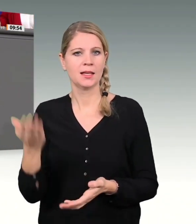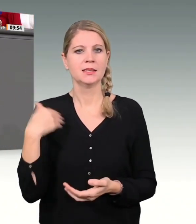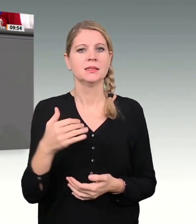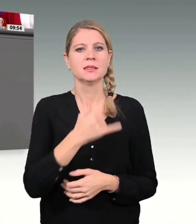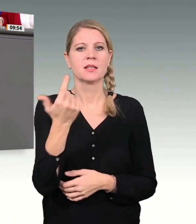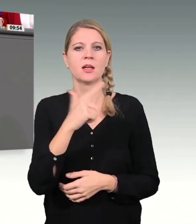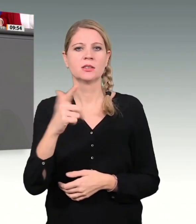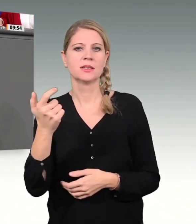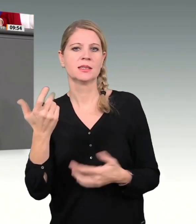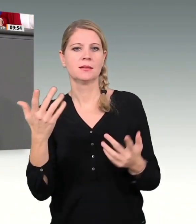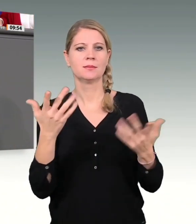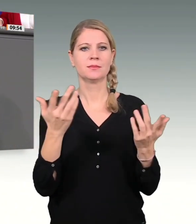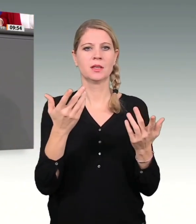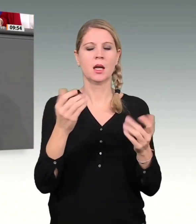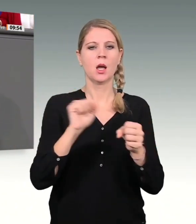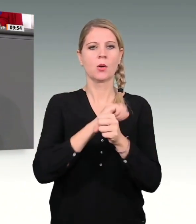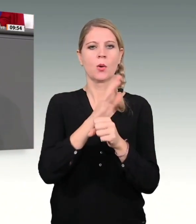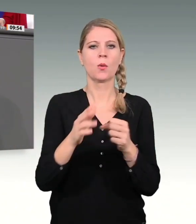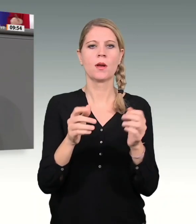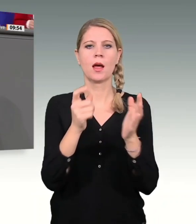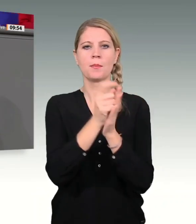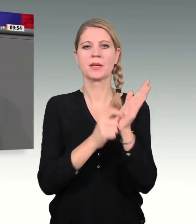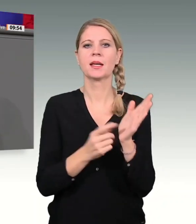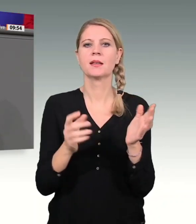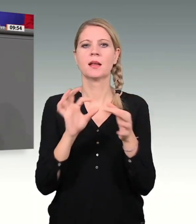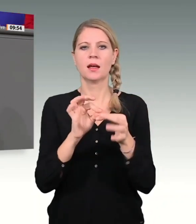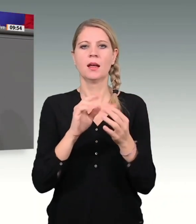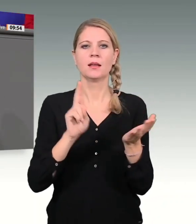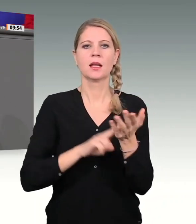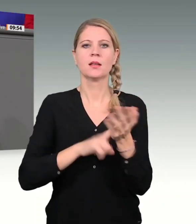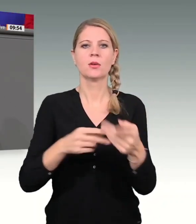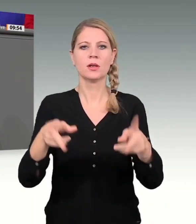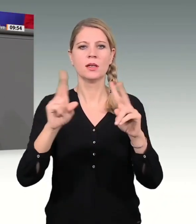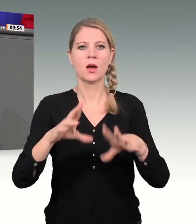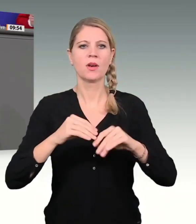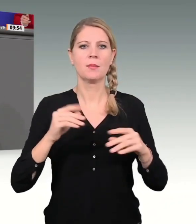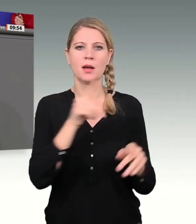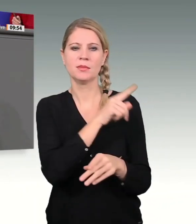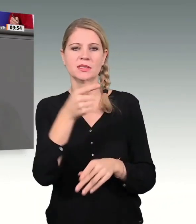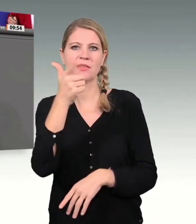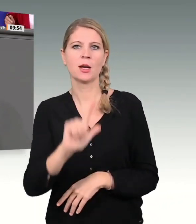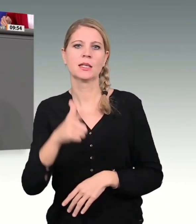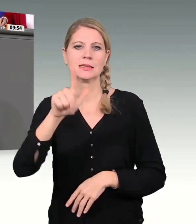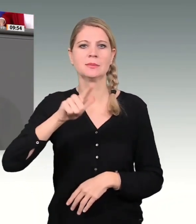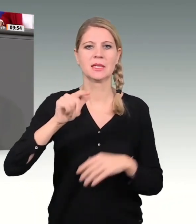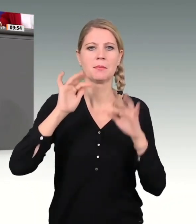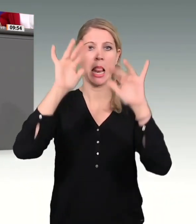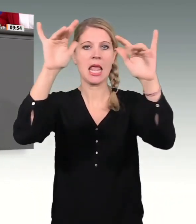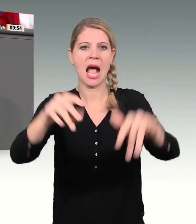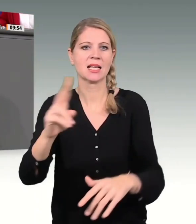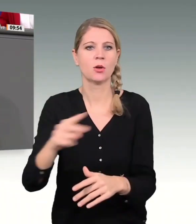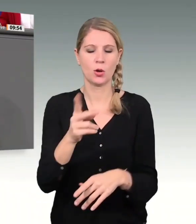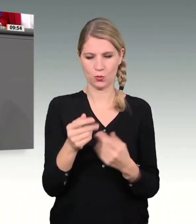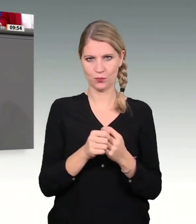-bedingten Netto-Kreditaufnahme bei bis zu 217 Milliarden Euro. 130 Milliarden Euro wurden im